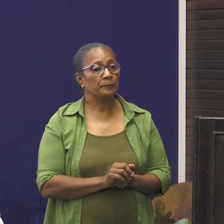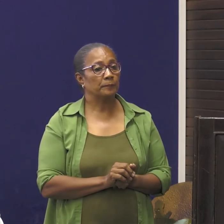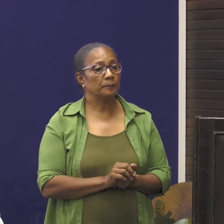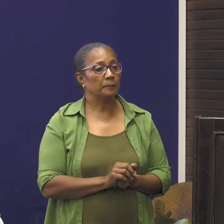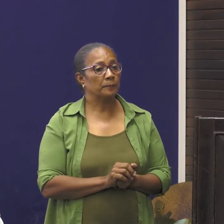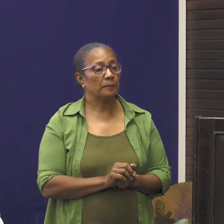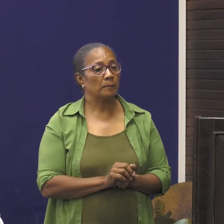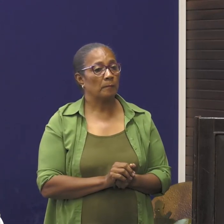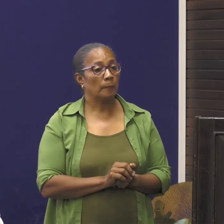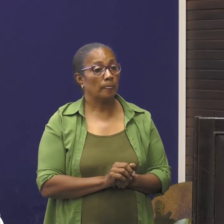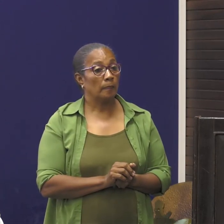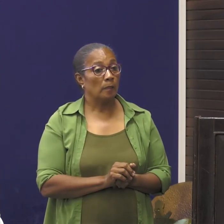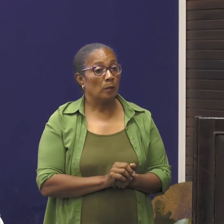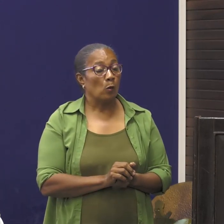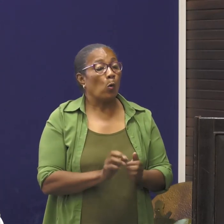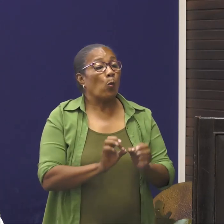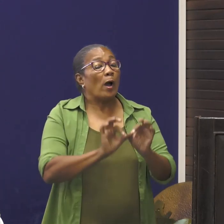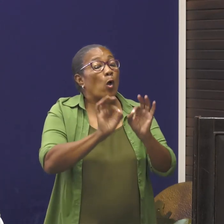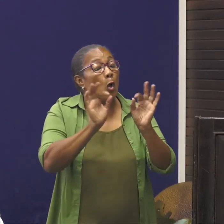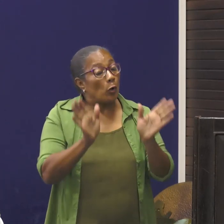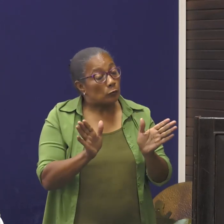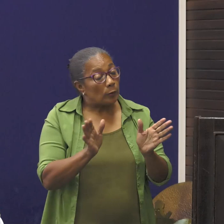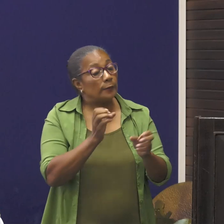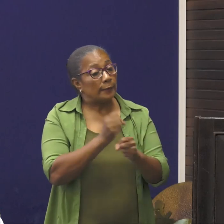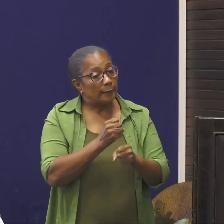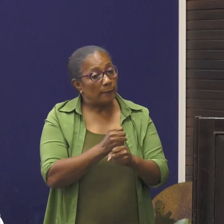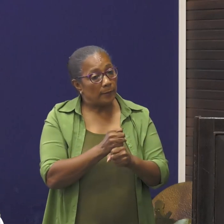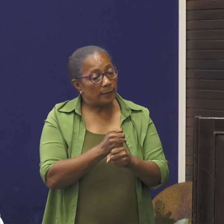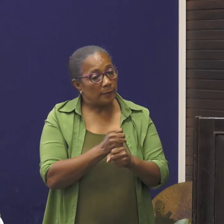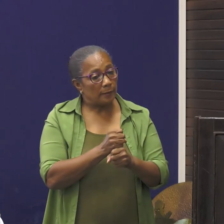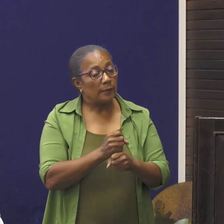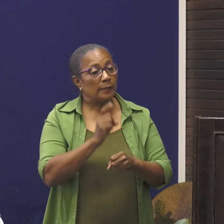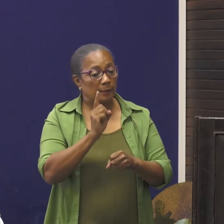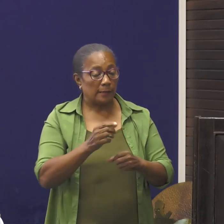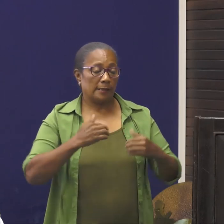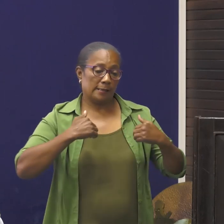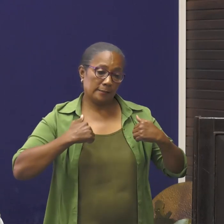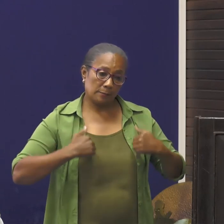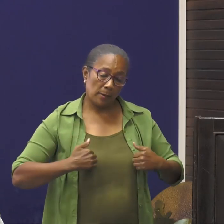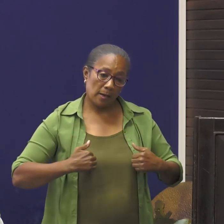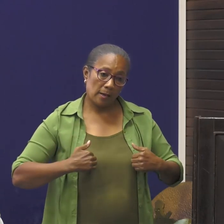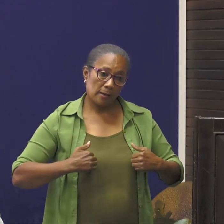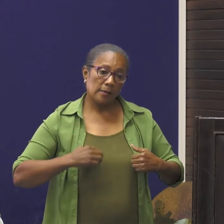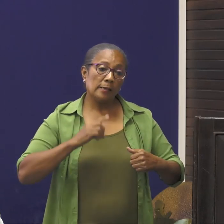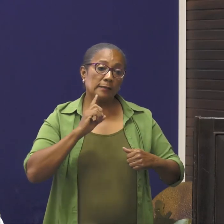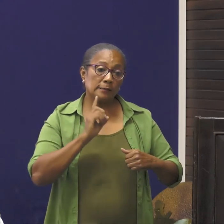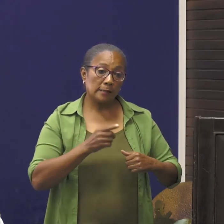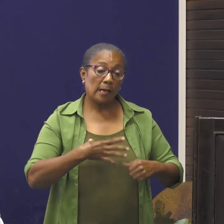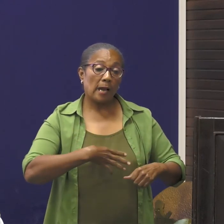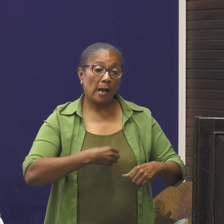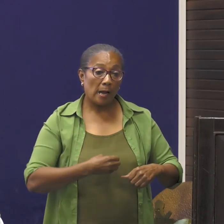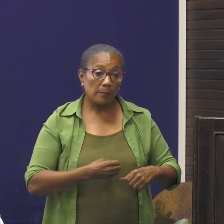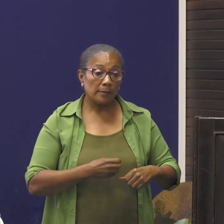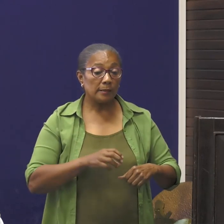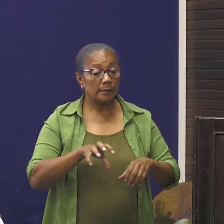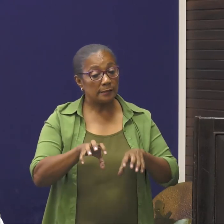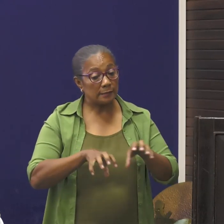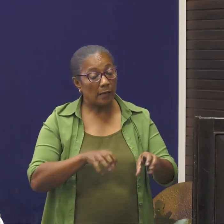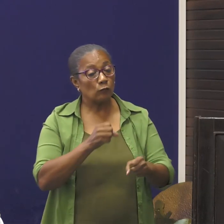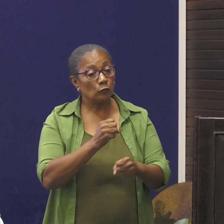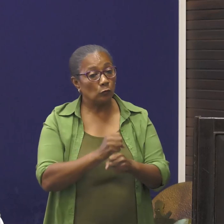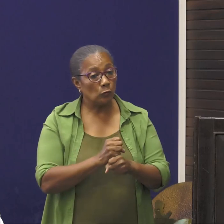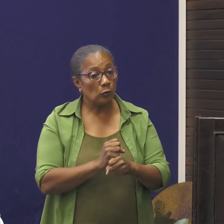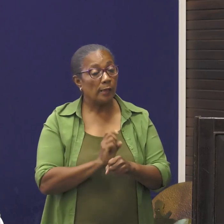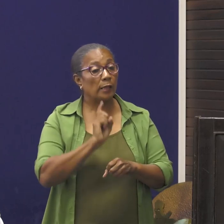Merofara, aalaleen Oudu smang en doen aan